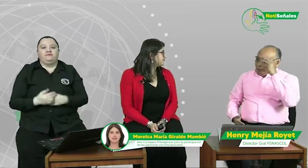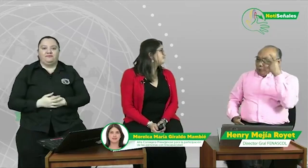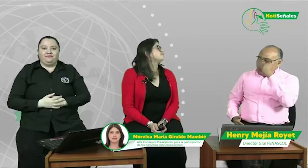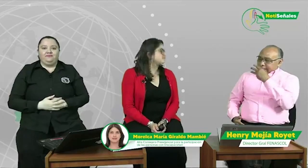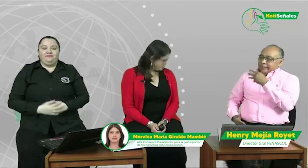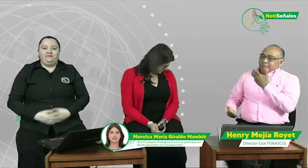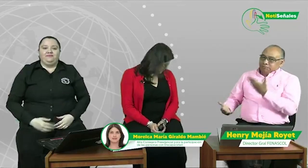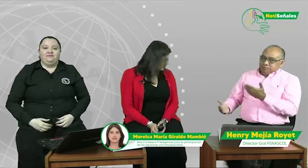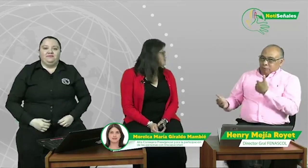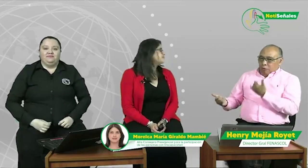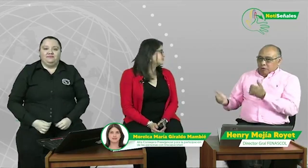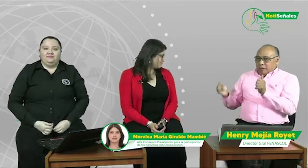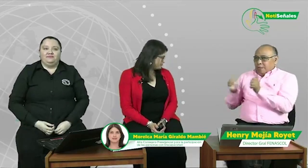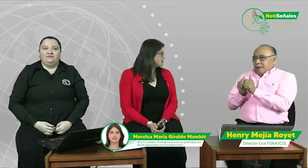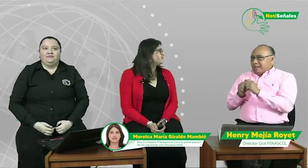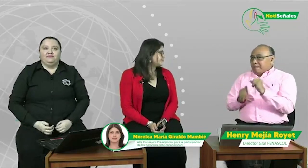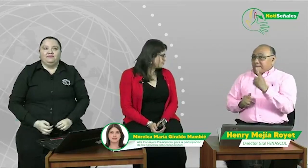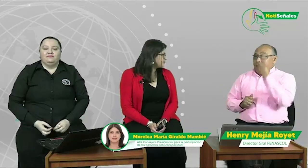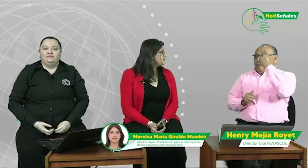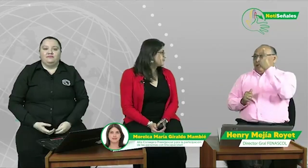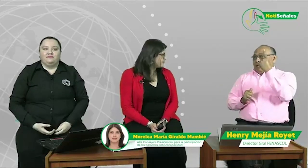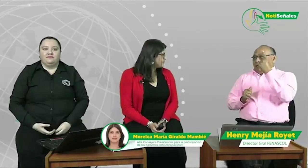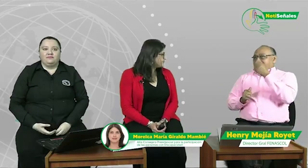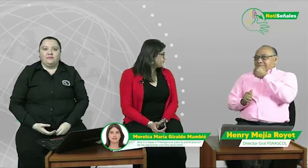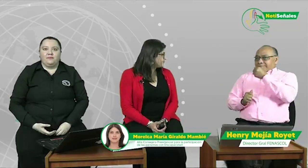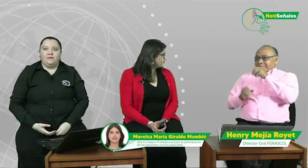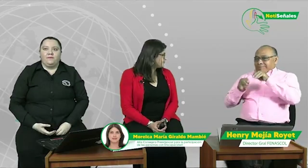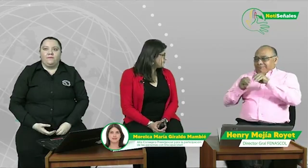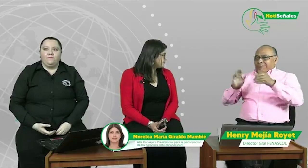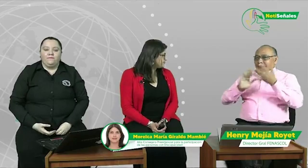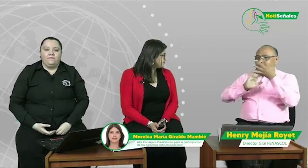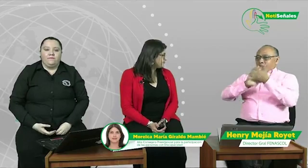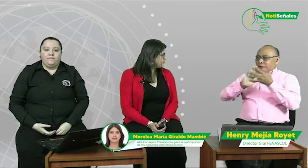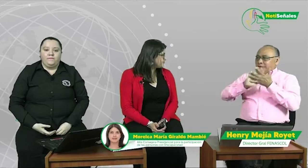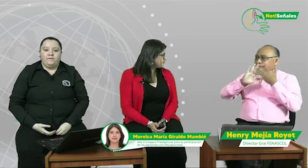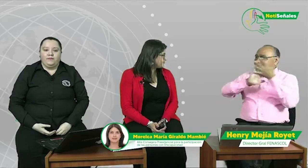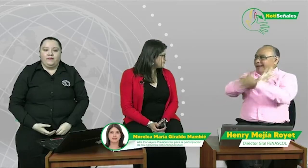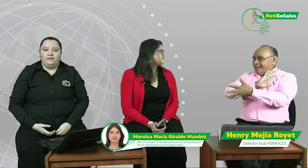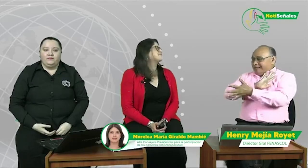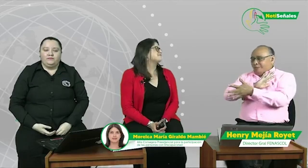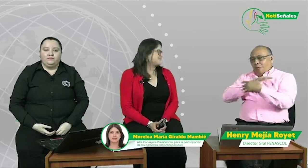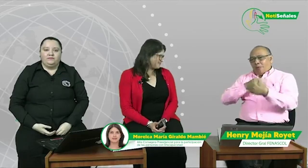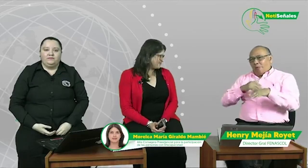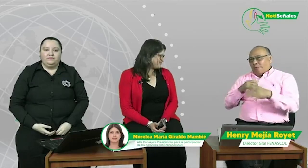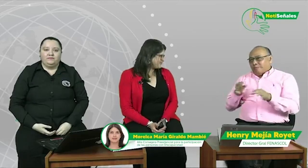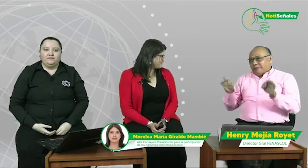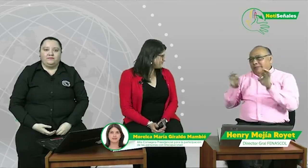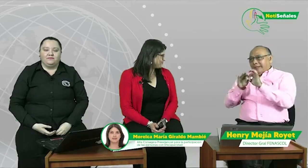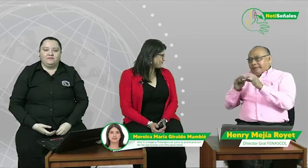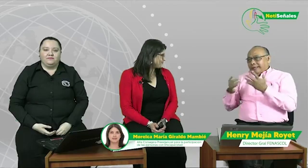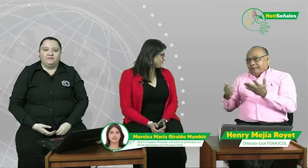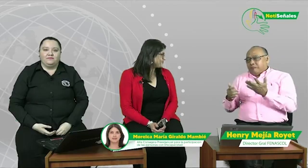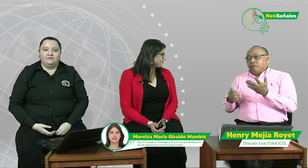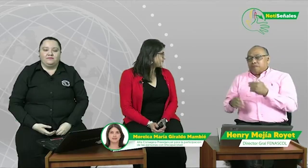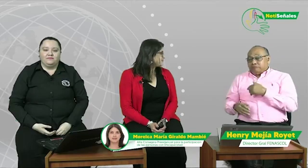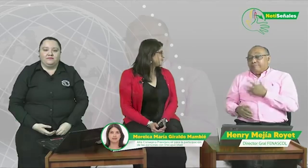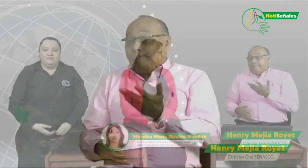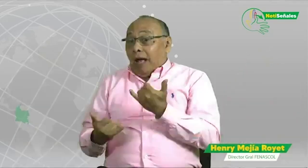muchísimas gracias Morelca ya hoy nos has acompañado en esta primera emisión de Noticinales esperamos